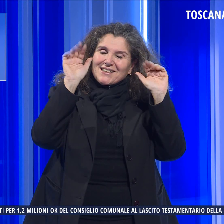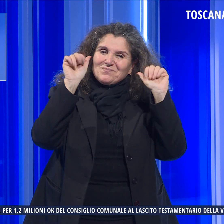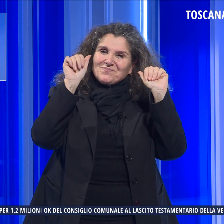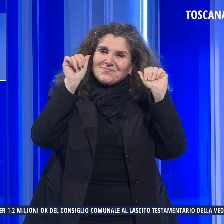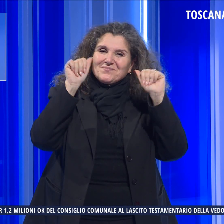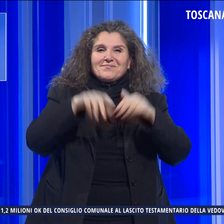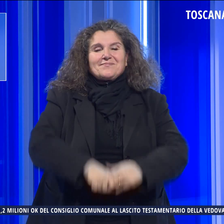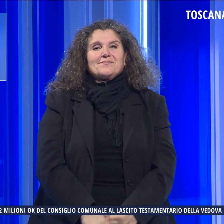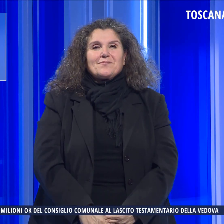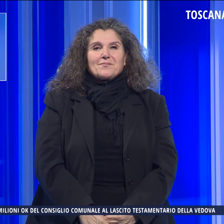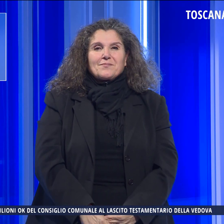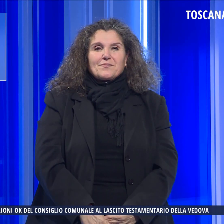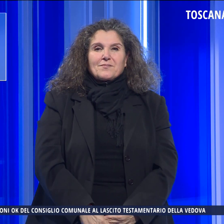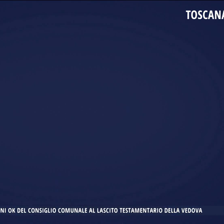arrivederci.